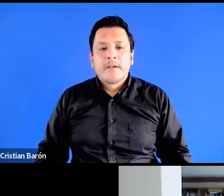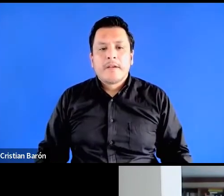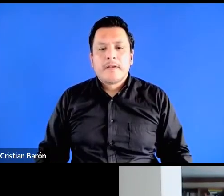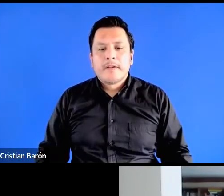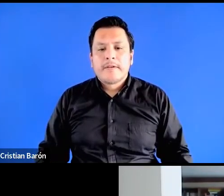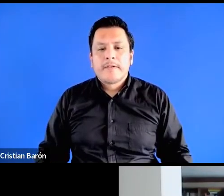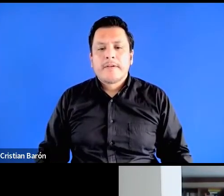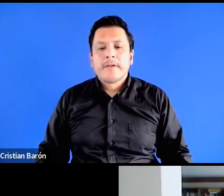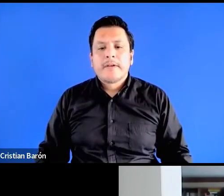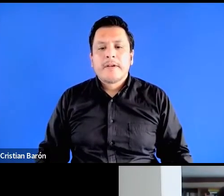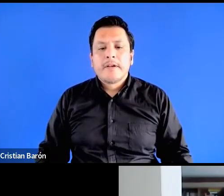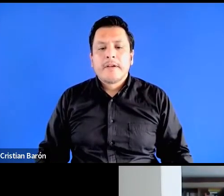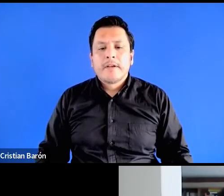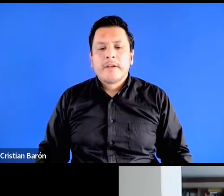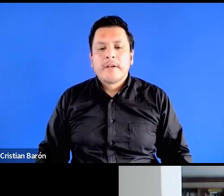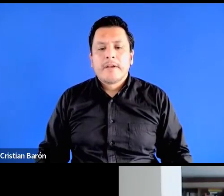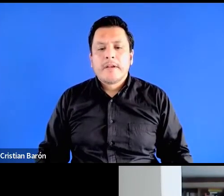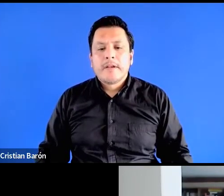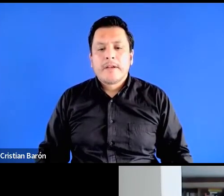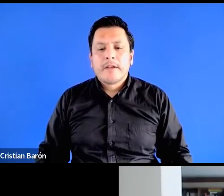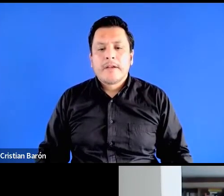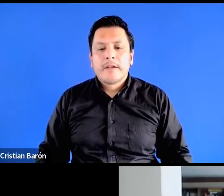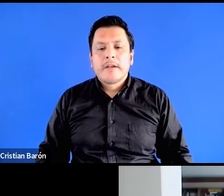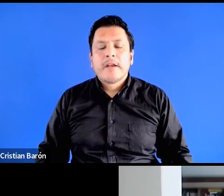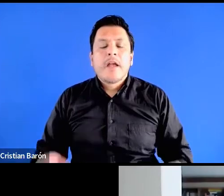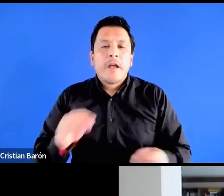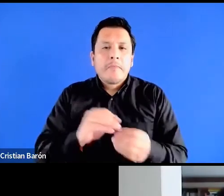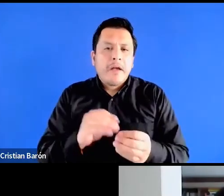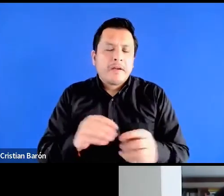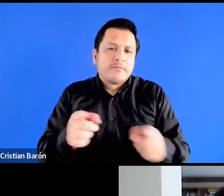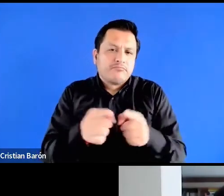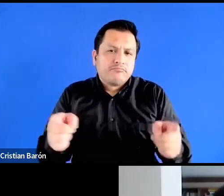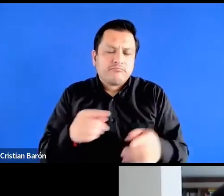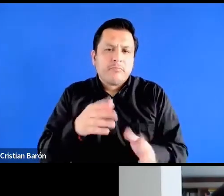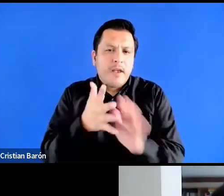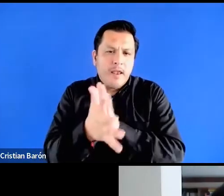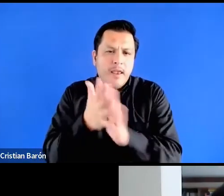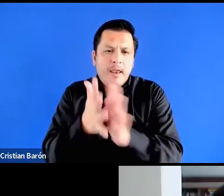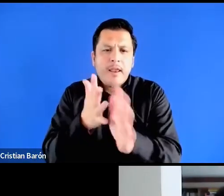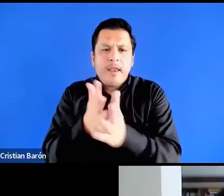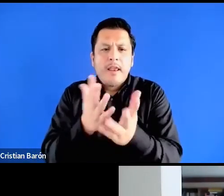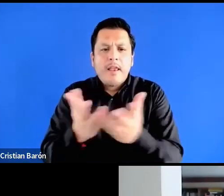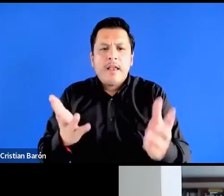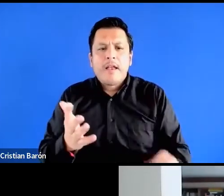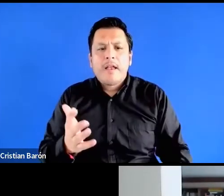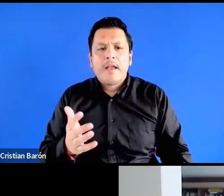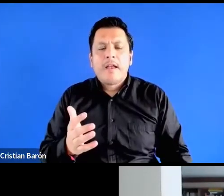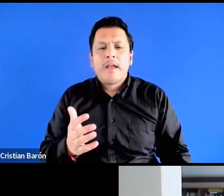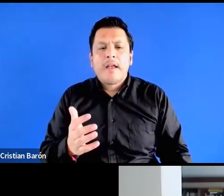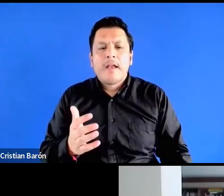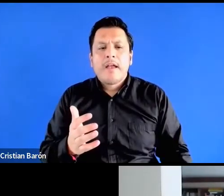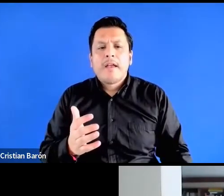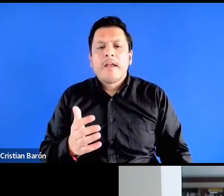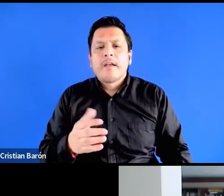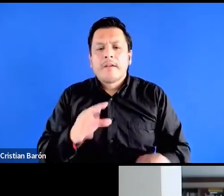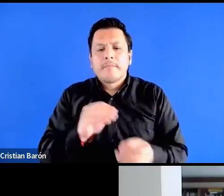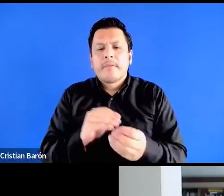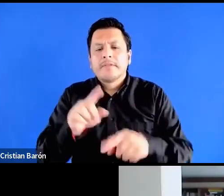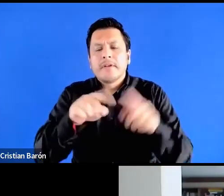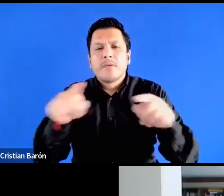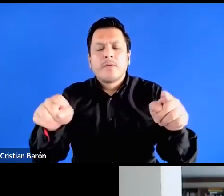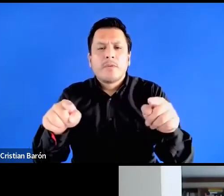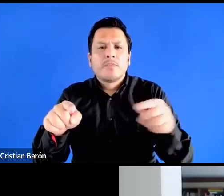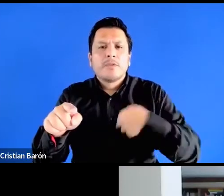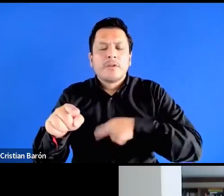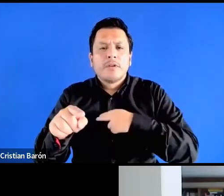tengo la posibilidad de hablar con Mara más largo y a mí, y yo quisiera de todas maneras, no es